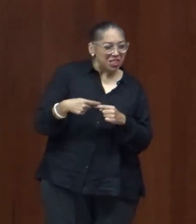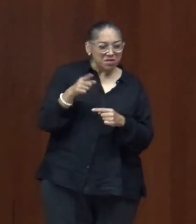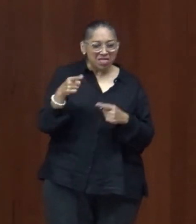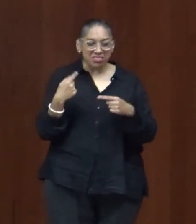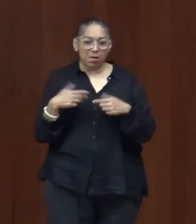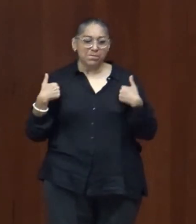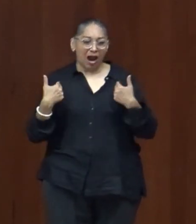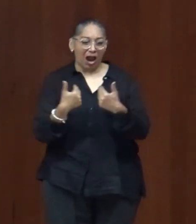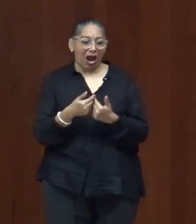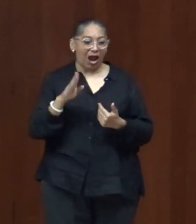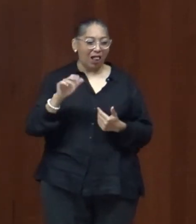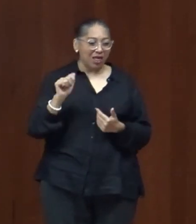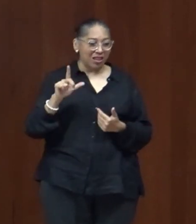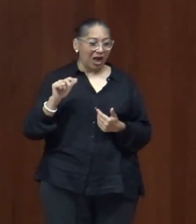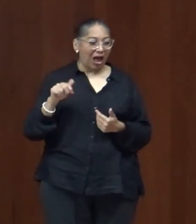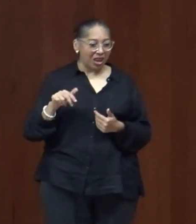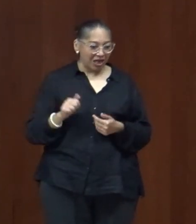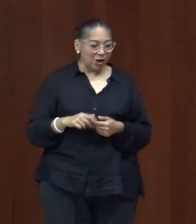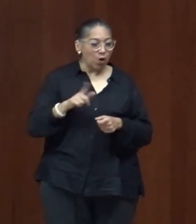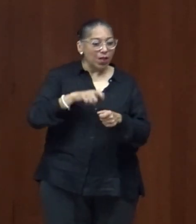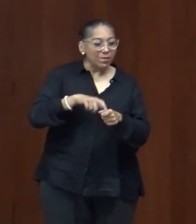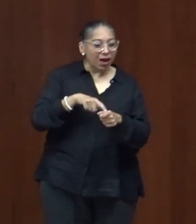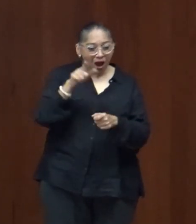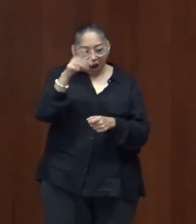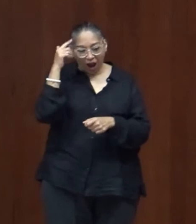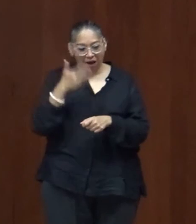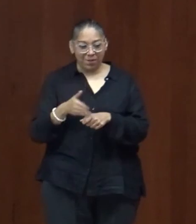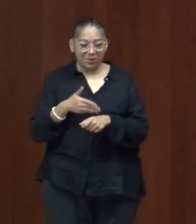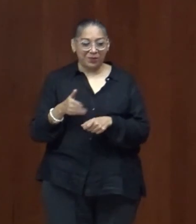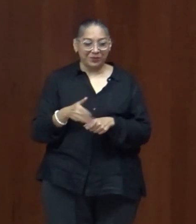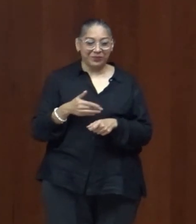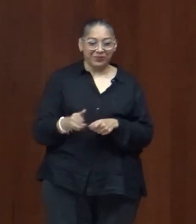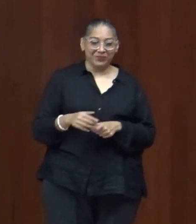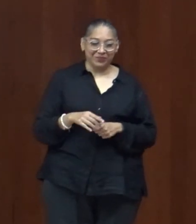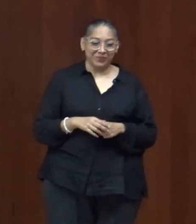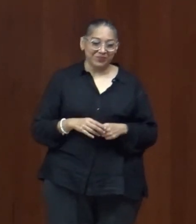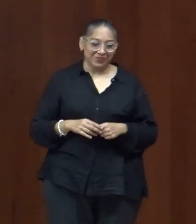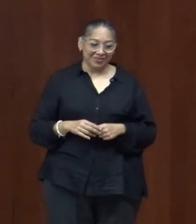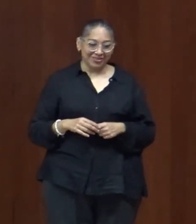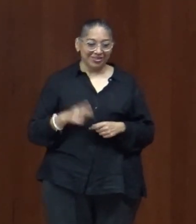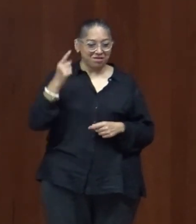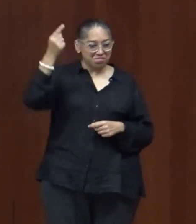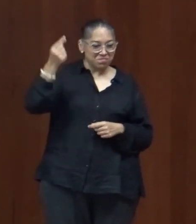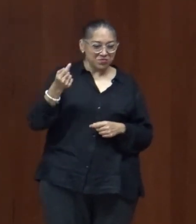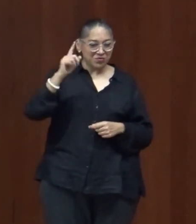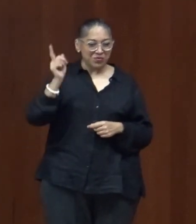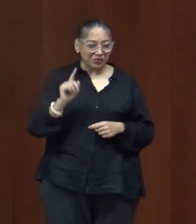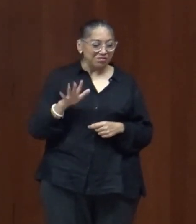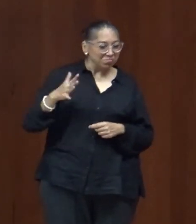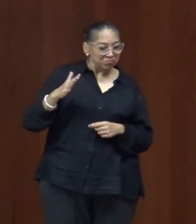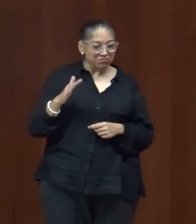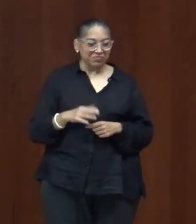se salió este en términos generales soy ni muy alta ni muy bajita que es como